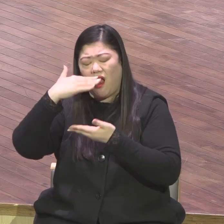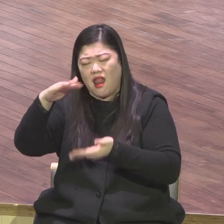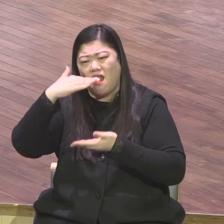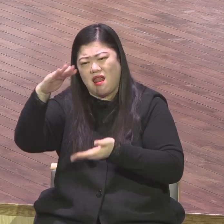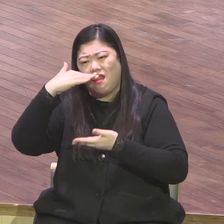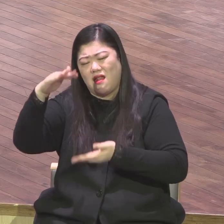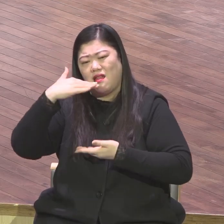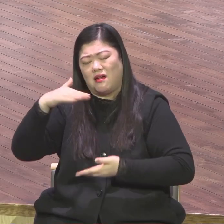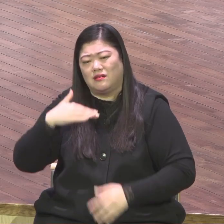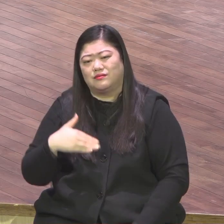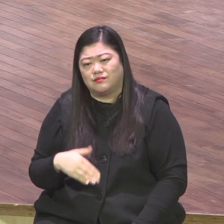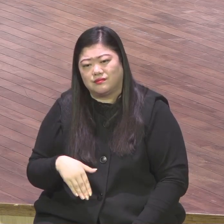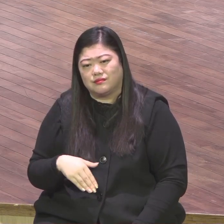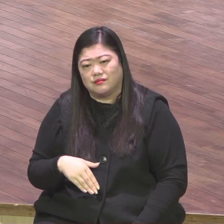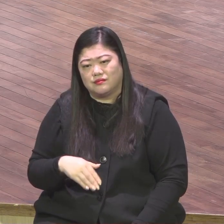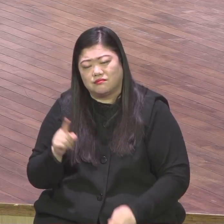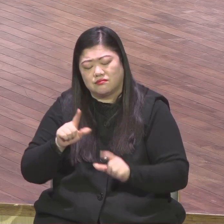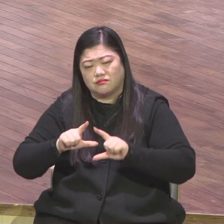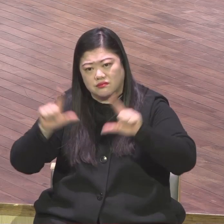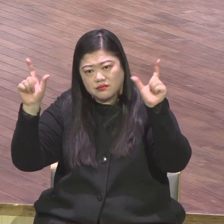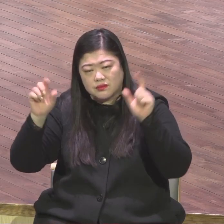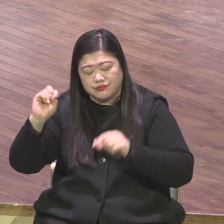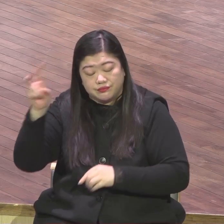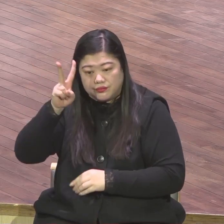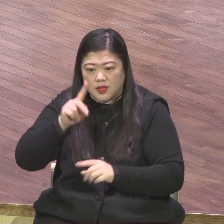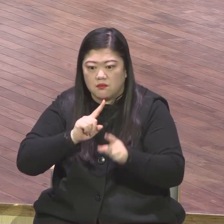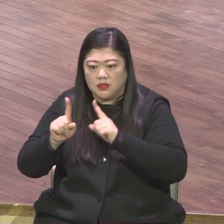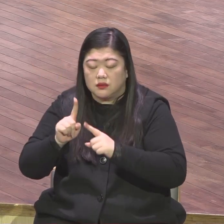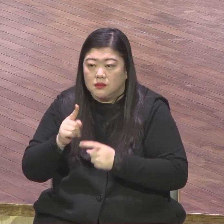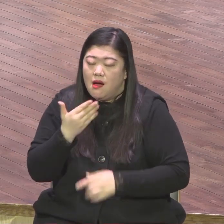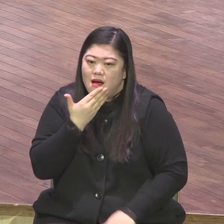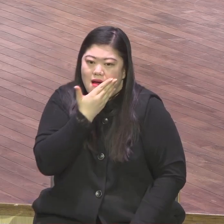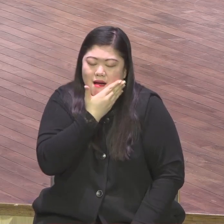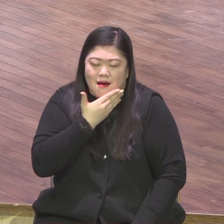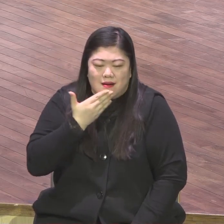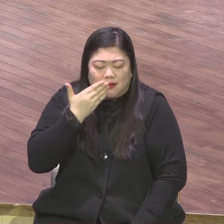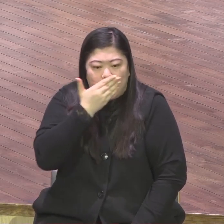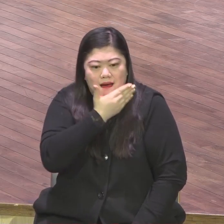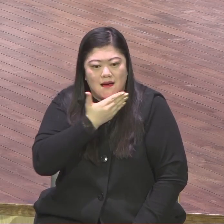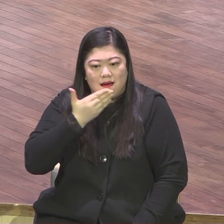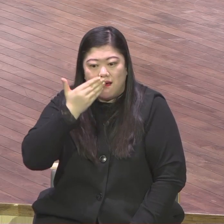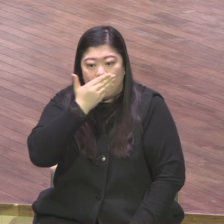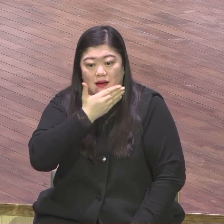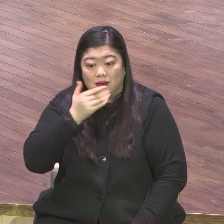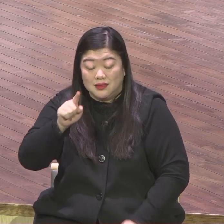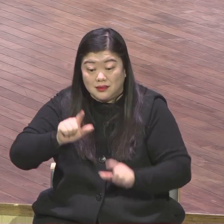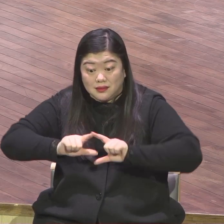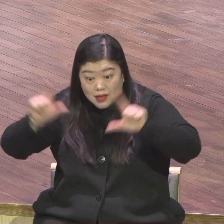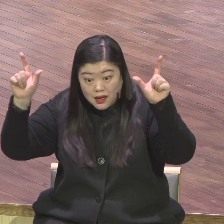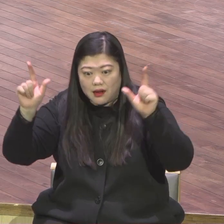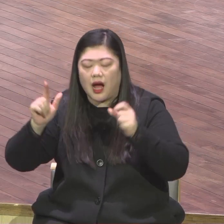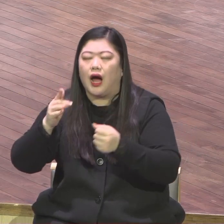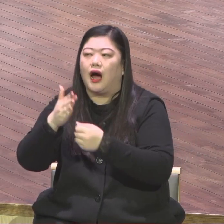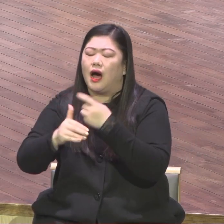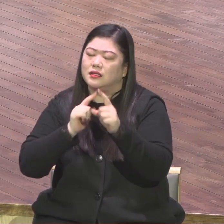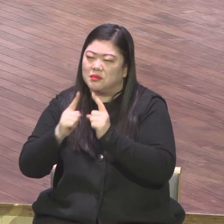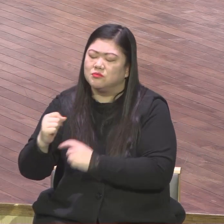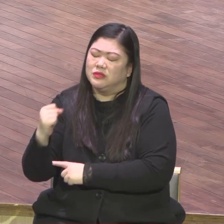말씀이 내 안에 들어와서 새겨질 때 그 말씀을 인도받을 때 그 말씀 잡고 기도할 때 내 인생이